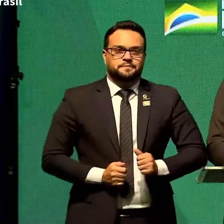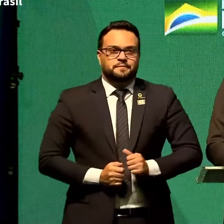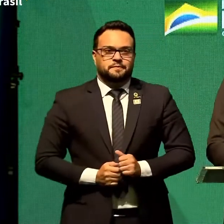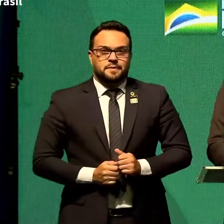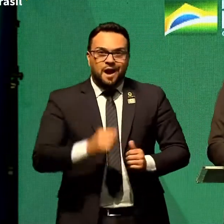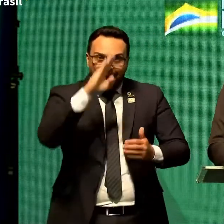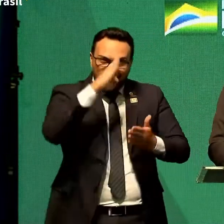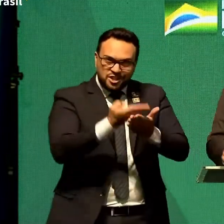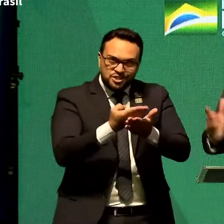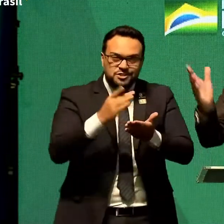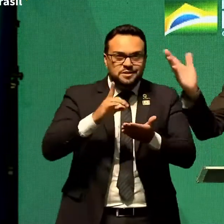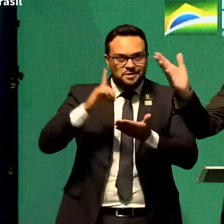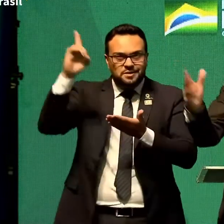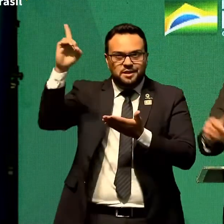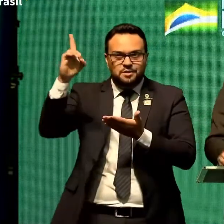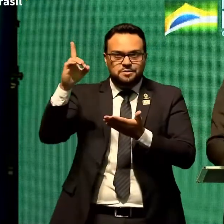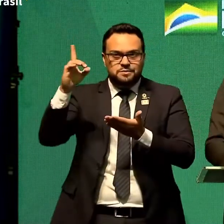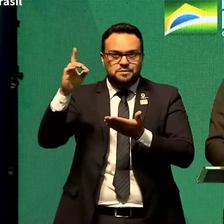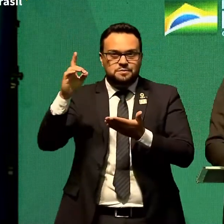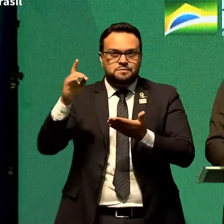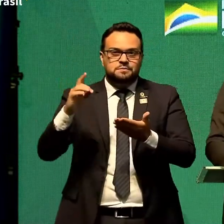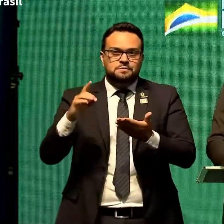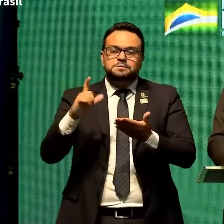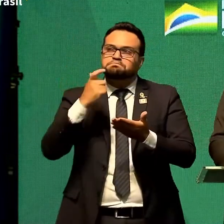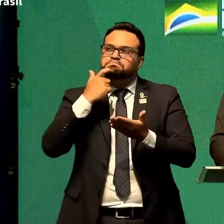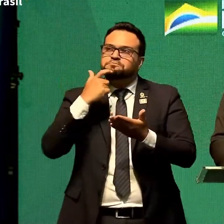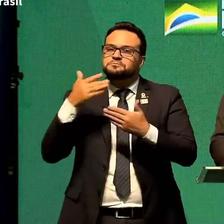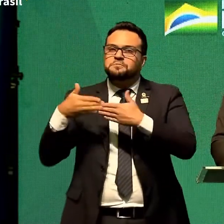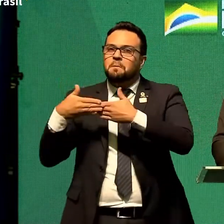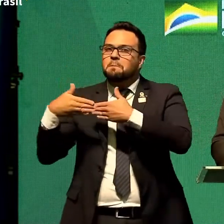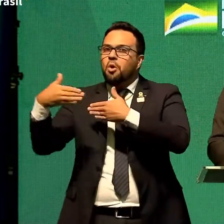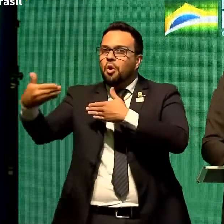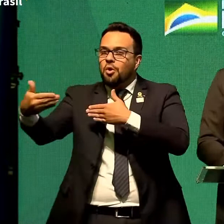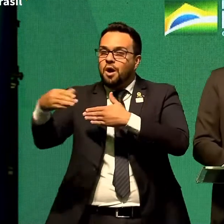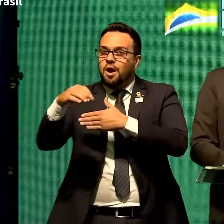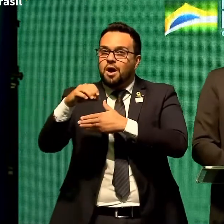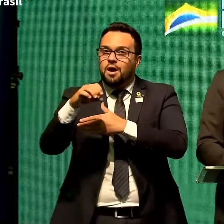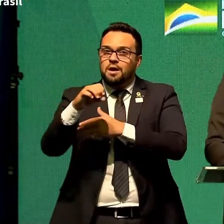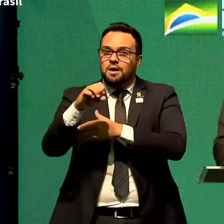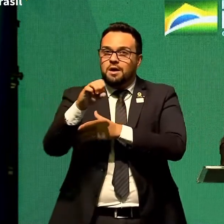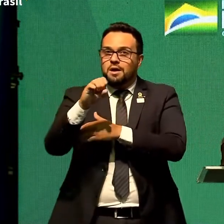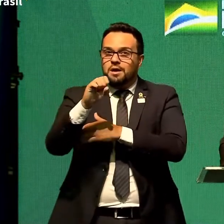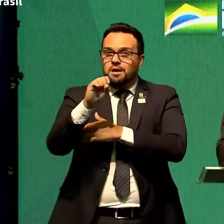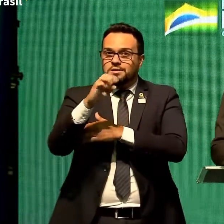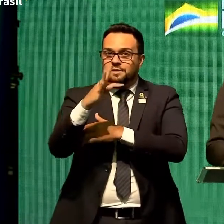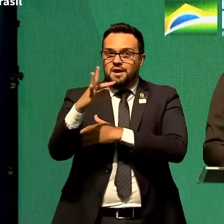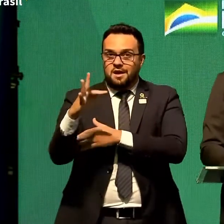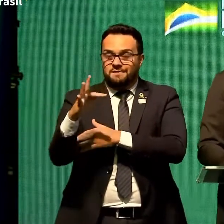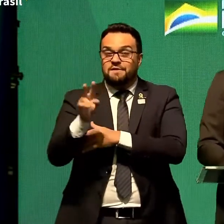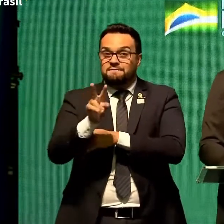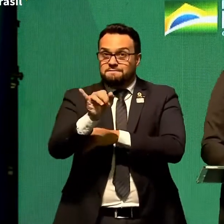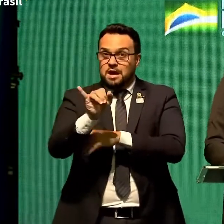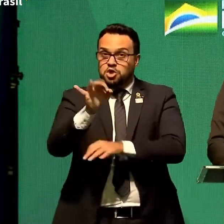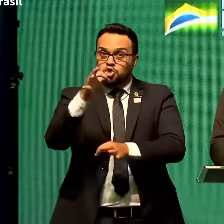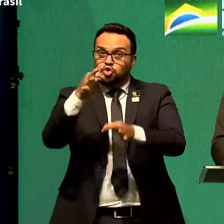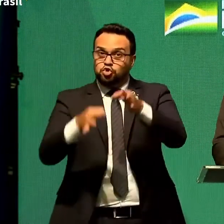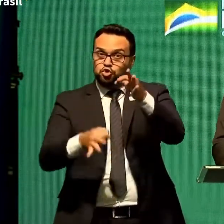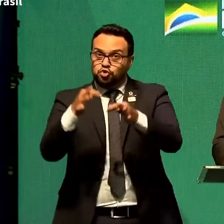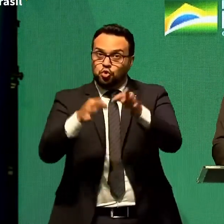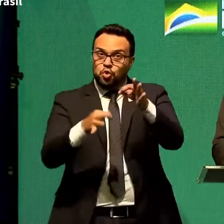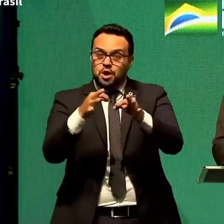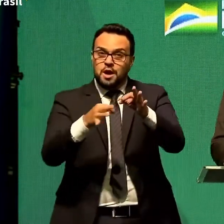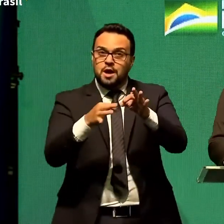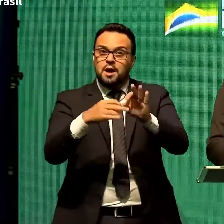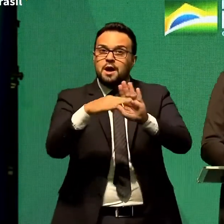acreditando em Deus eu espero que daqui a pouco como está previsto o Supremo Tribunal Federal julgar eliminado